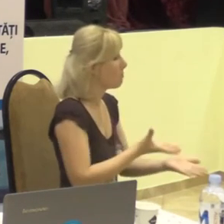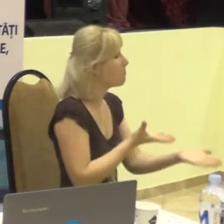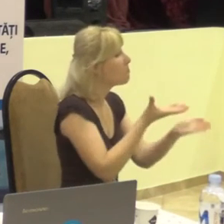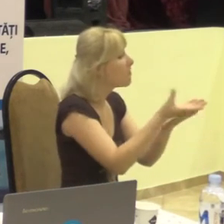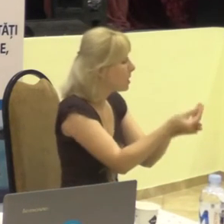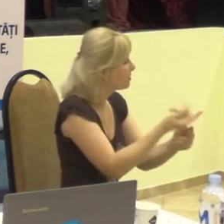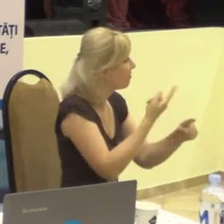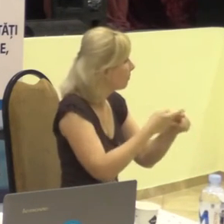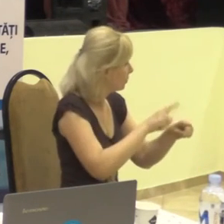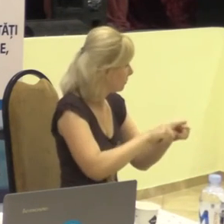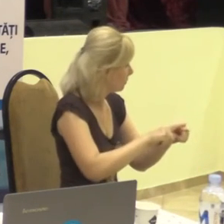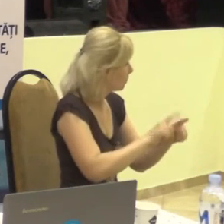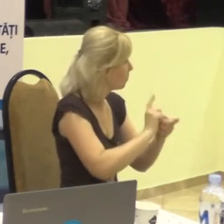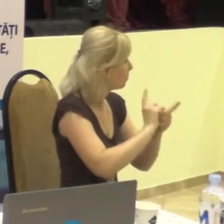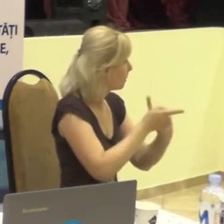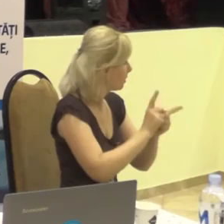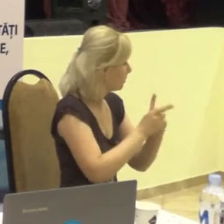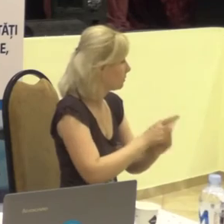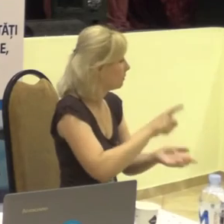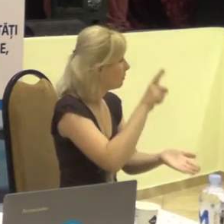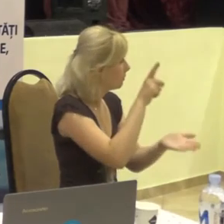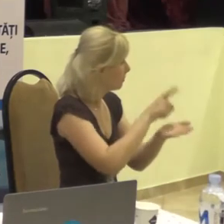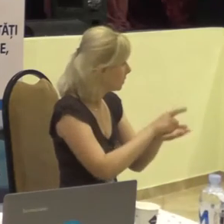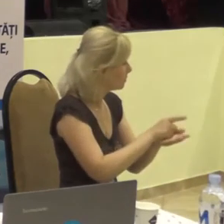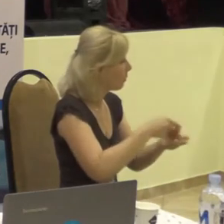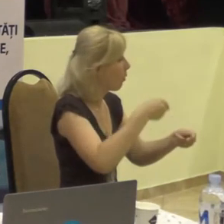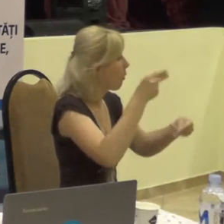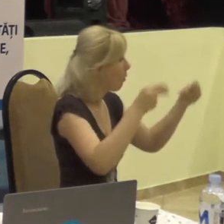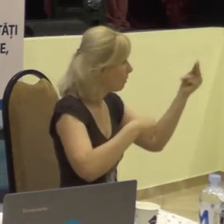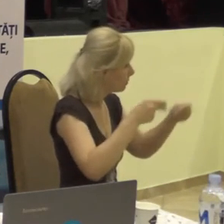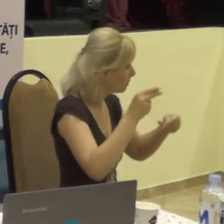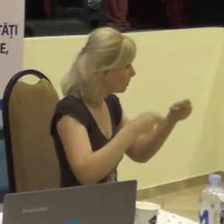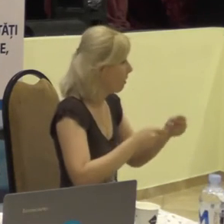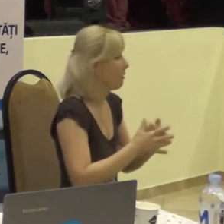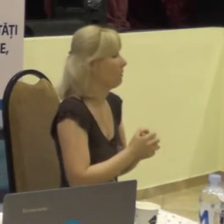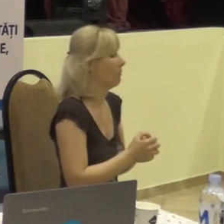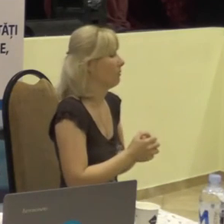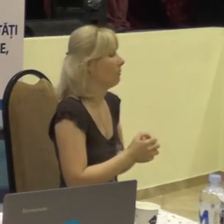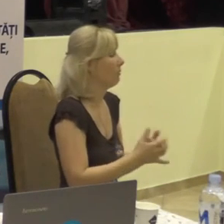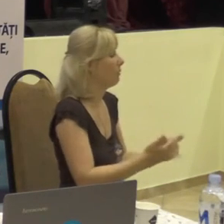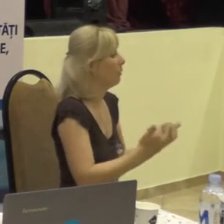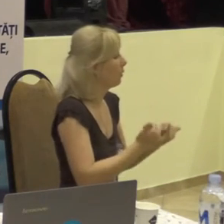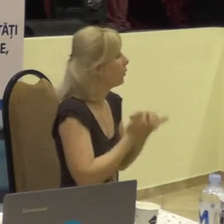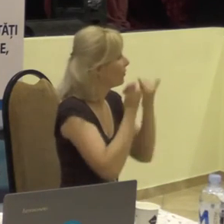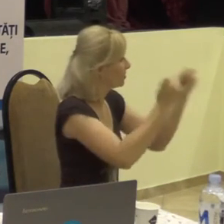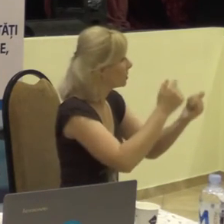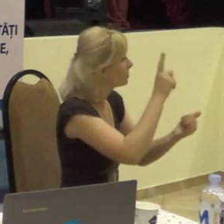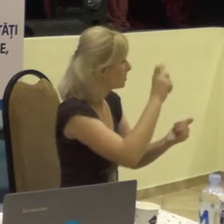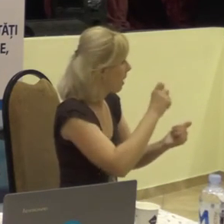acestui serviciu se face conform unul contract de prestare a serviciei.